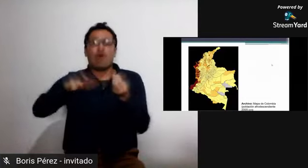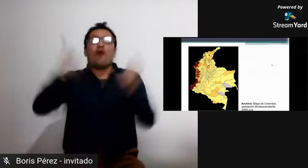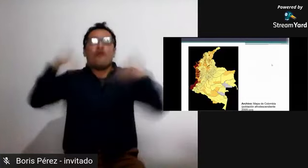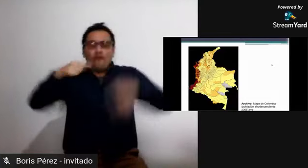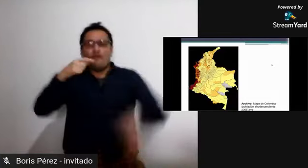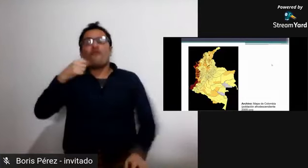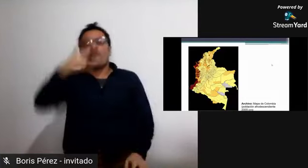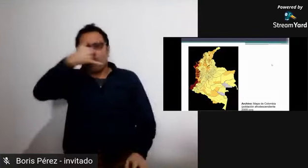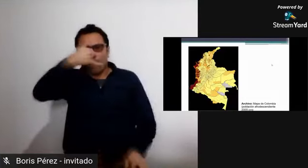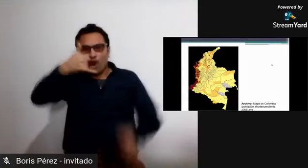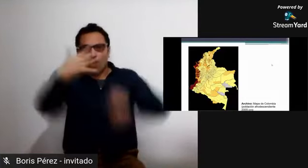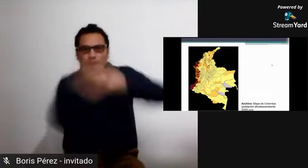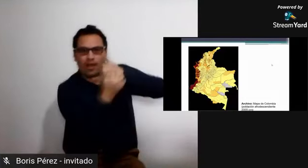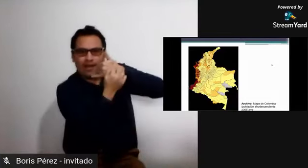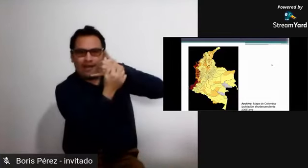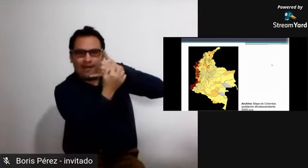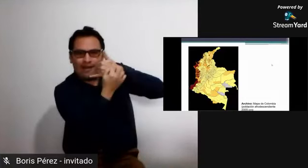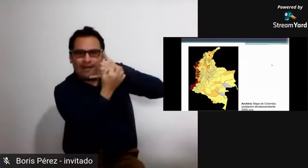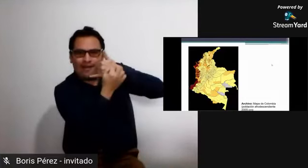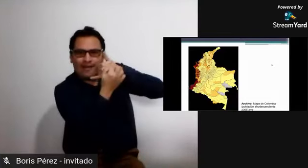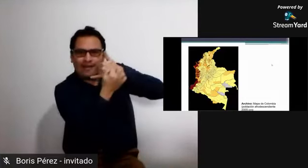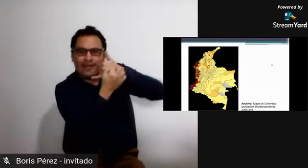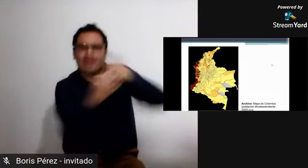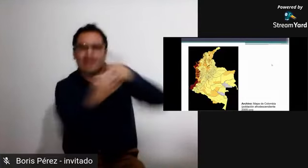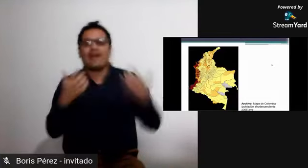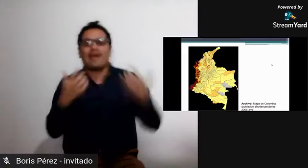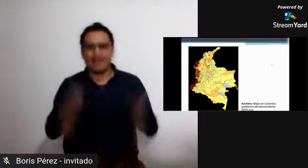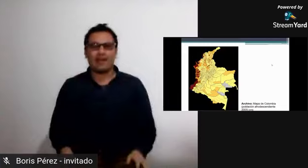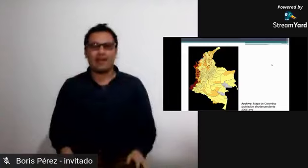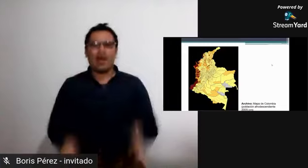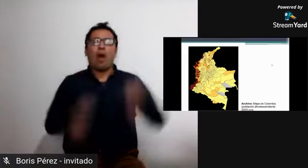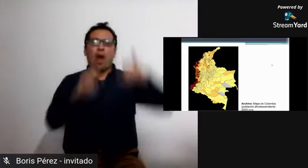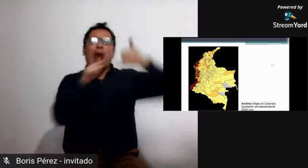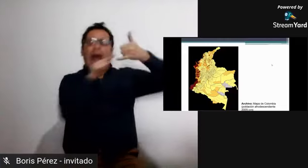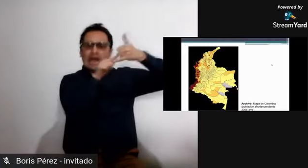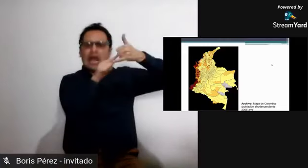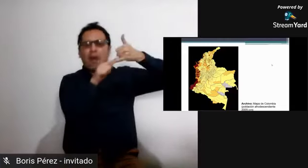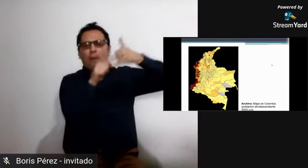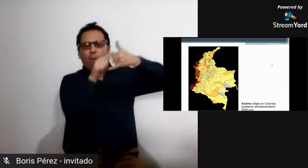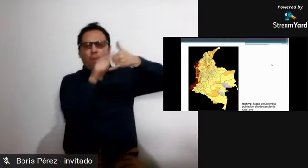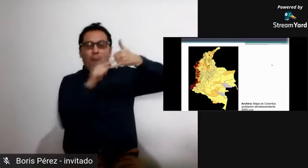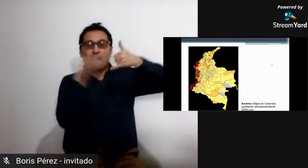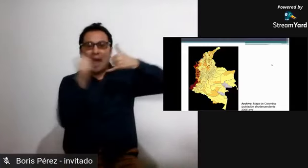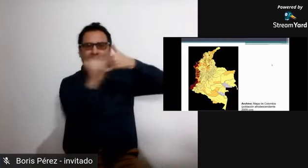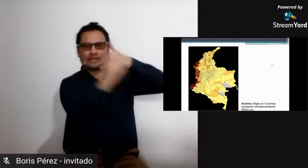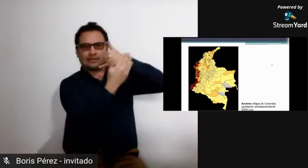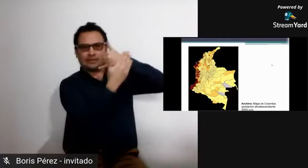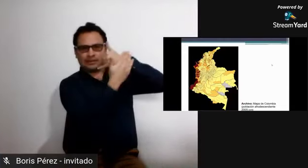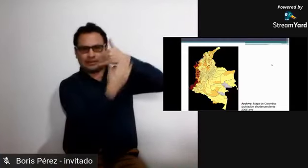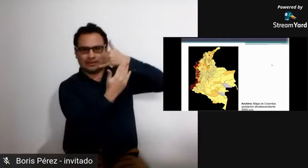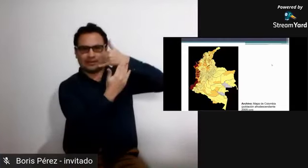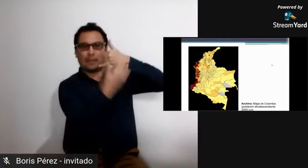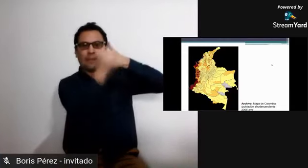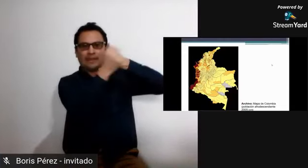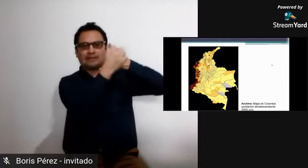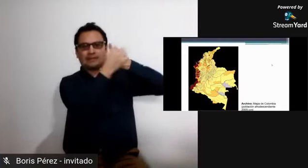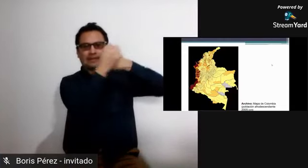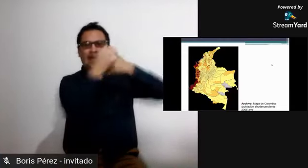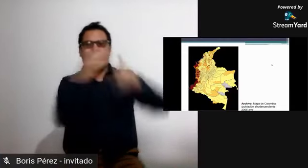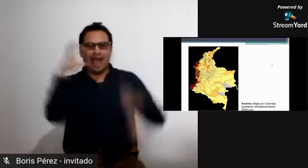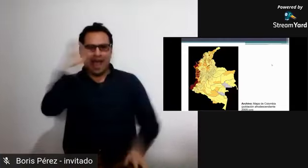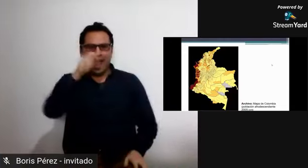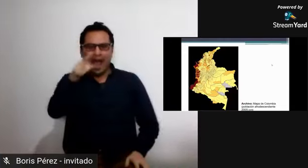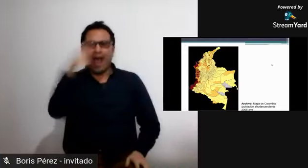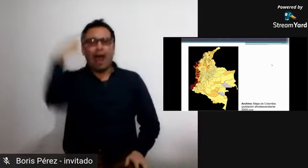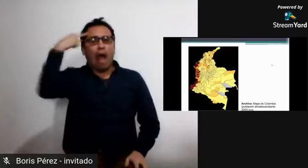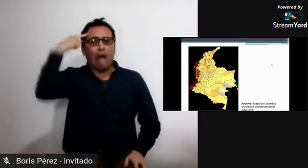afro colombianas y también hacia los lados del interior del